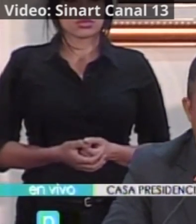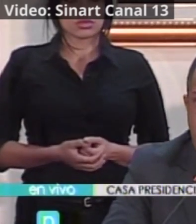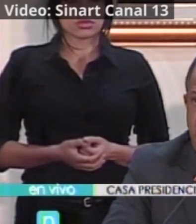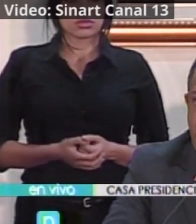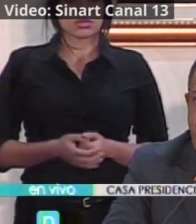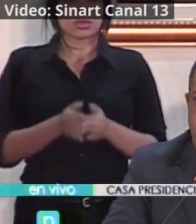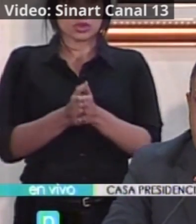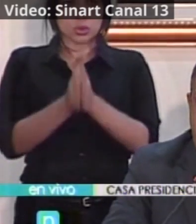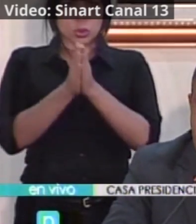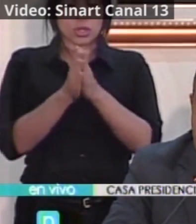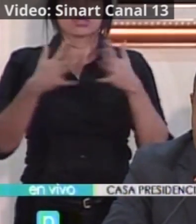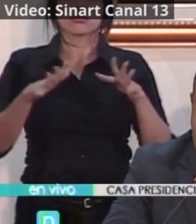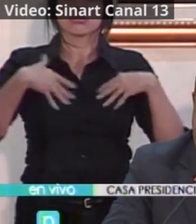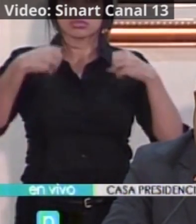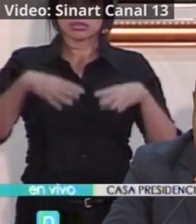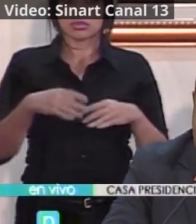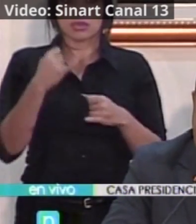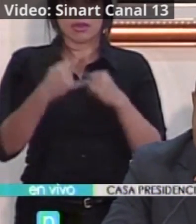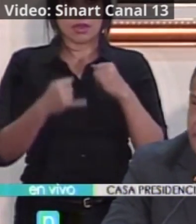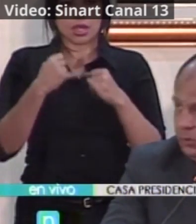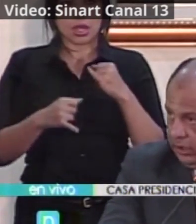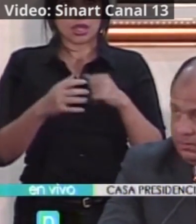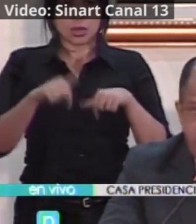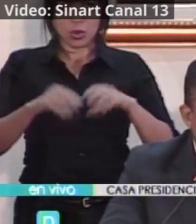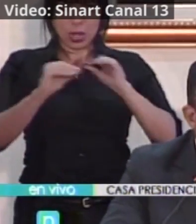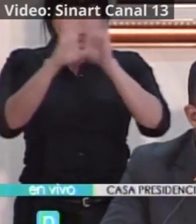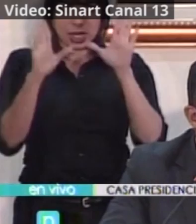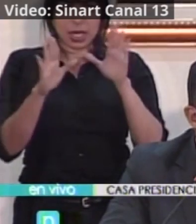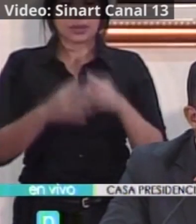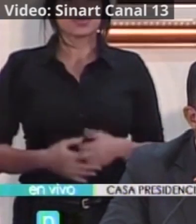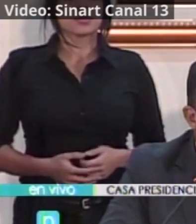solicitud y renunció a finales de la mañana de hoy.